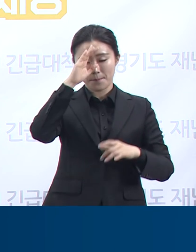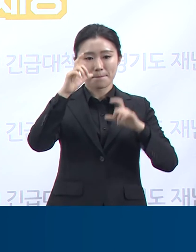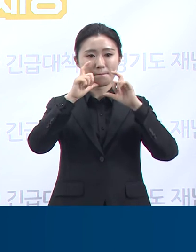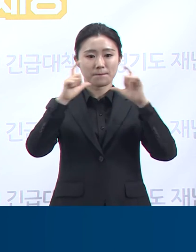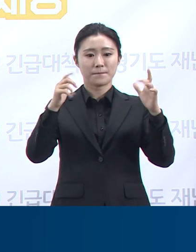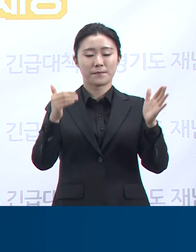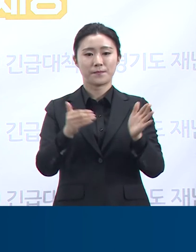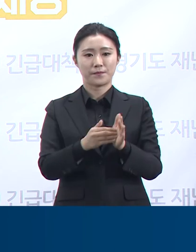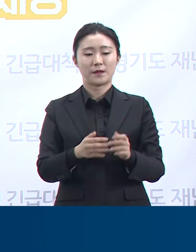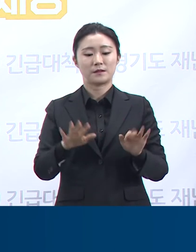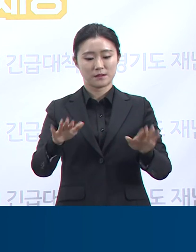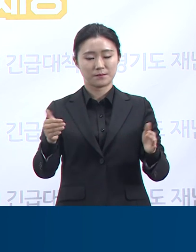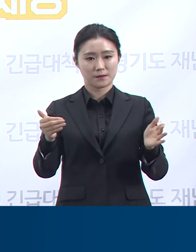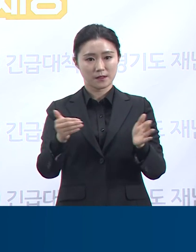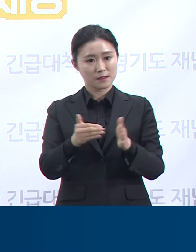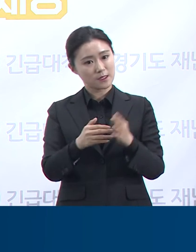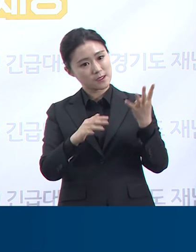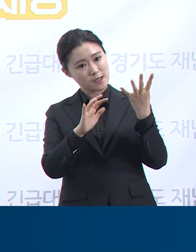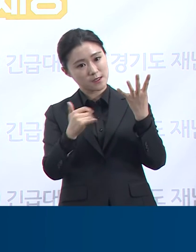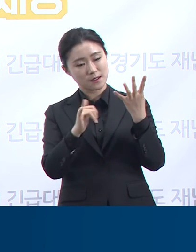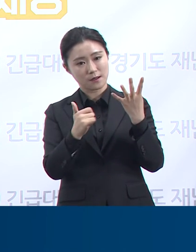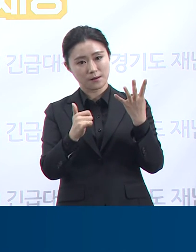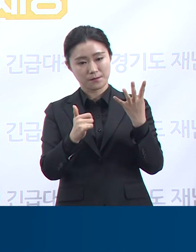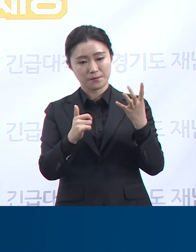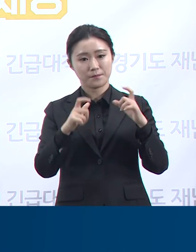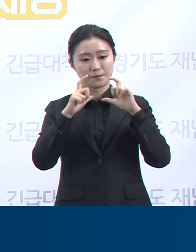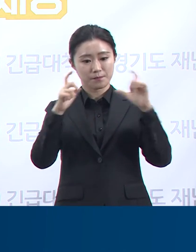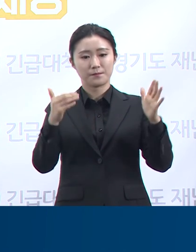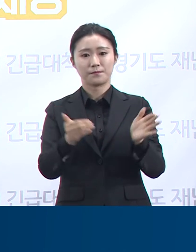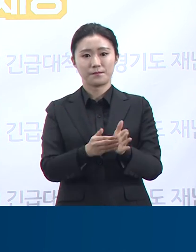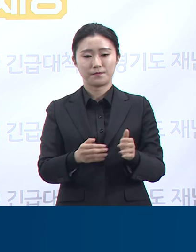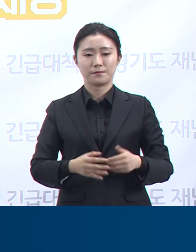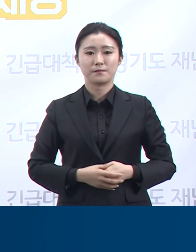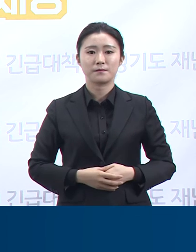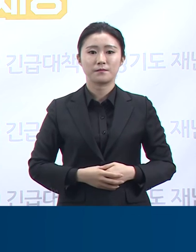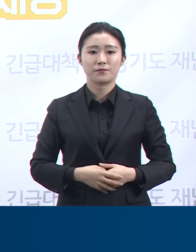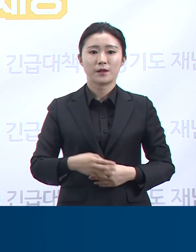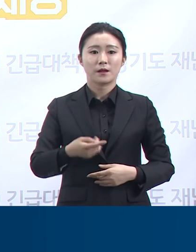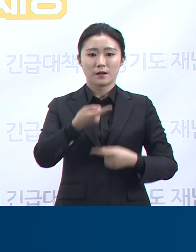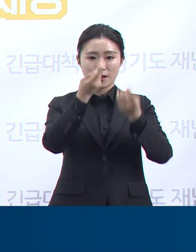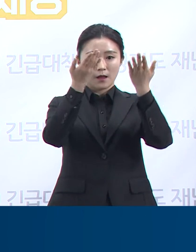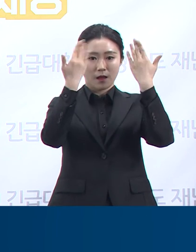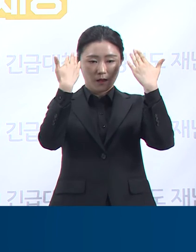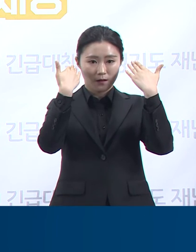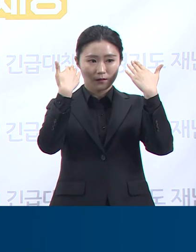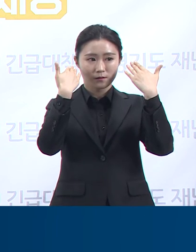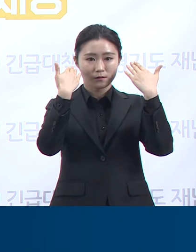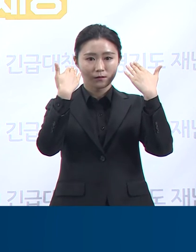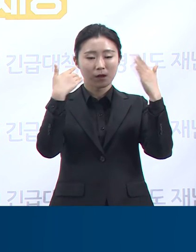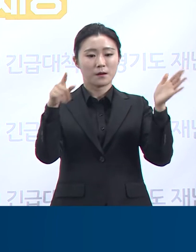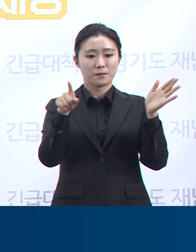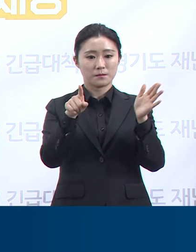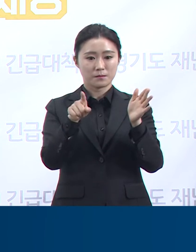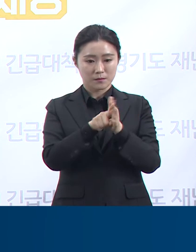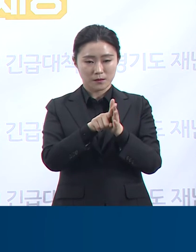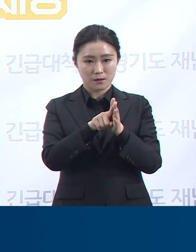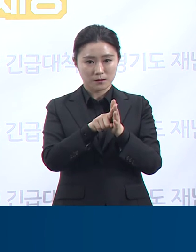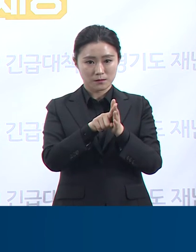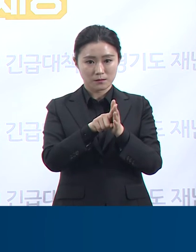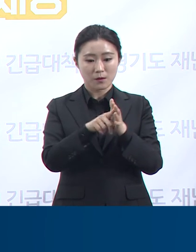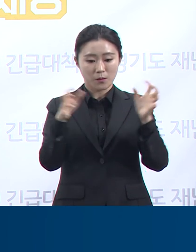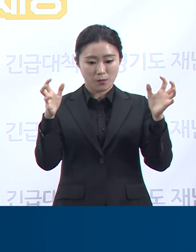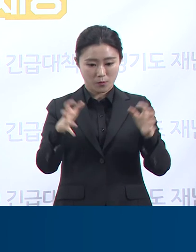첫 확진자를 포함한 회원들은 대학교 사역 준비를 위해 모임을 가졌던 것으로 확인되고 있습니다. 경기도는 즉각